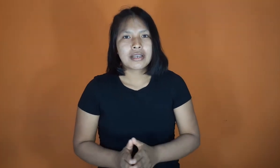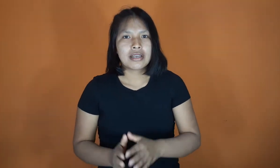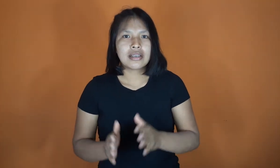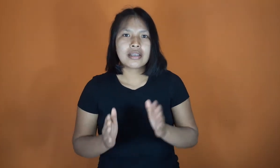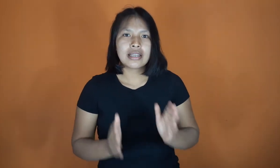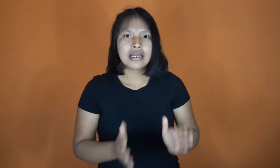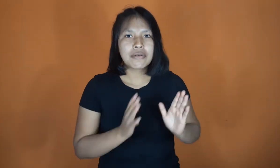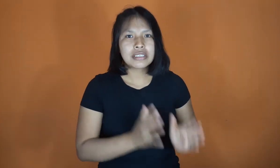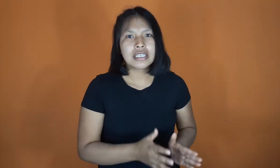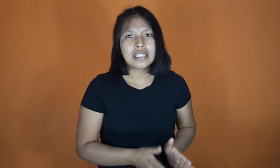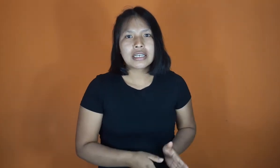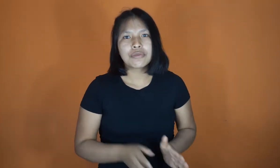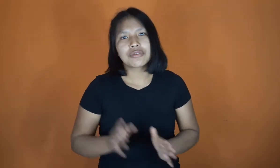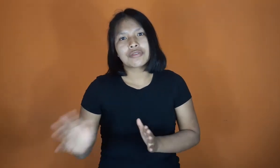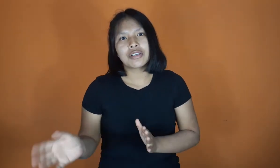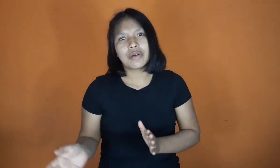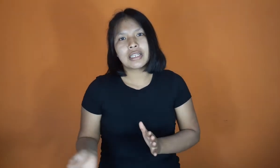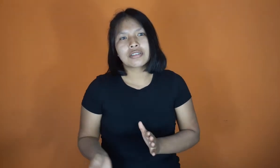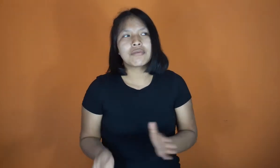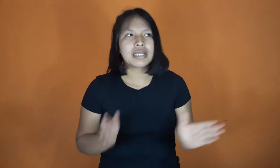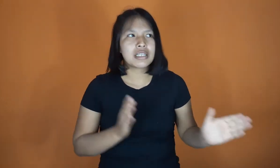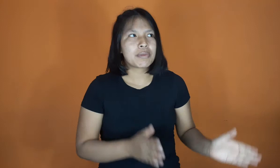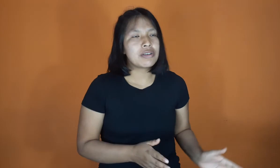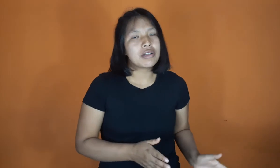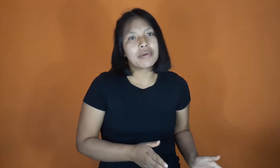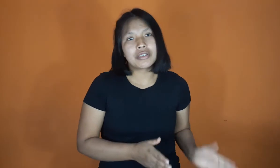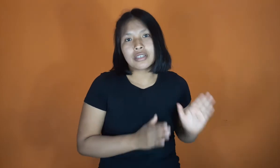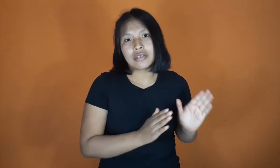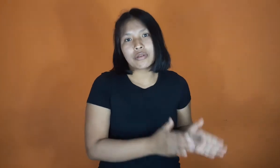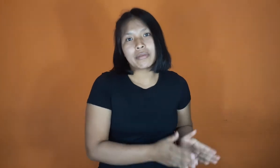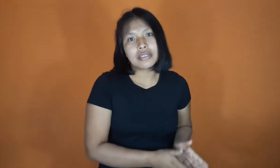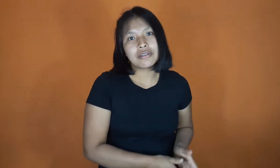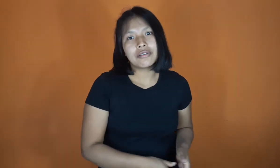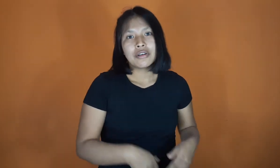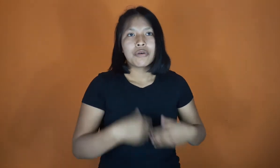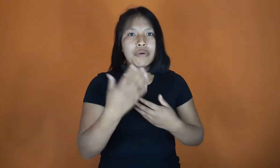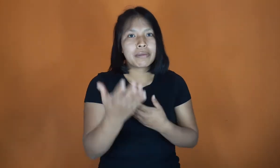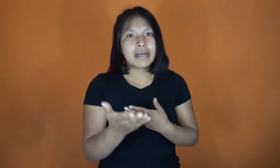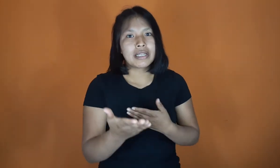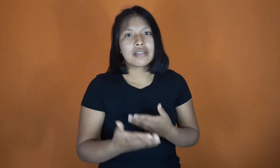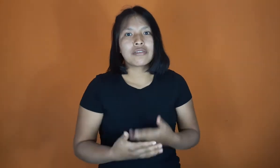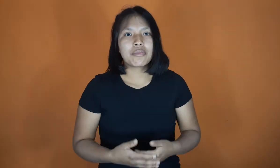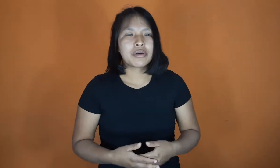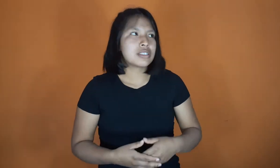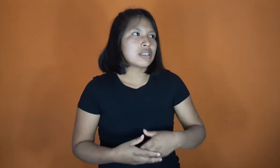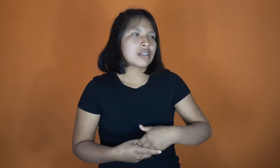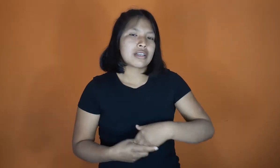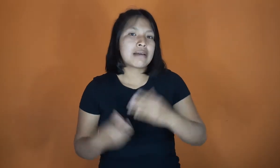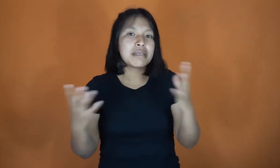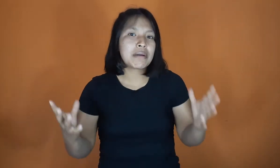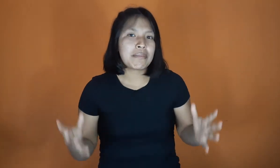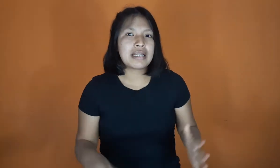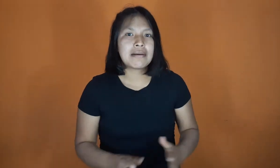en el lenguas Xeninka no son iguales como en el español. Le puedes decir a tu hermano o hermana, no le puedes decir la misma palabra.